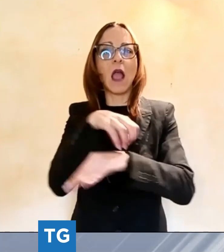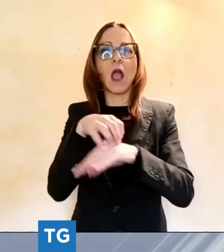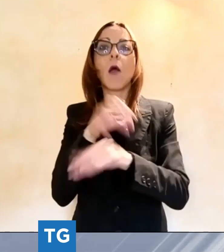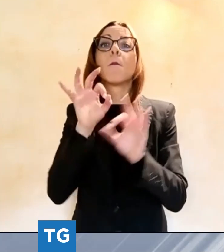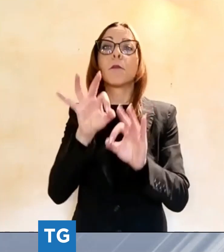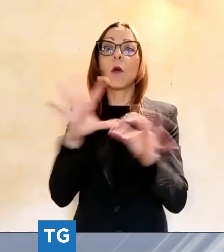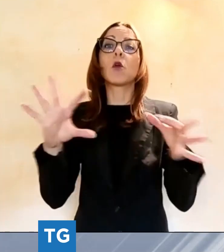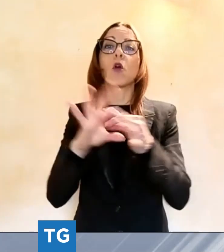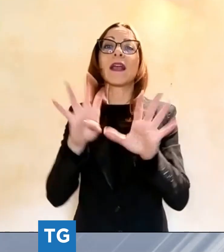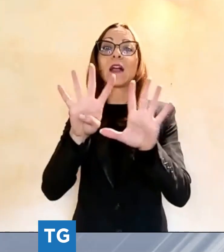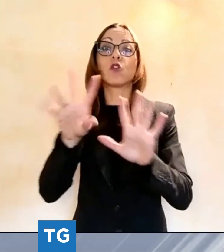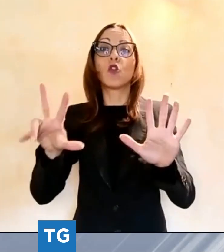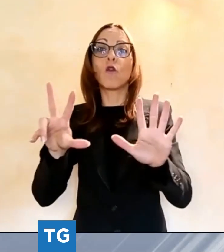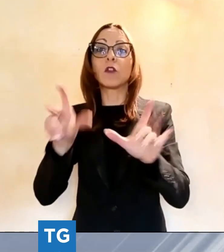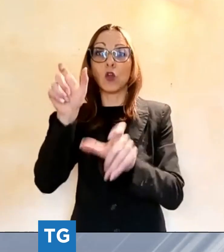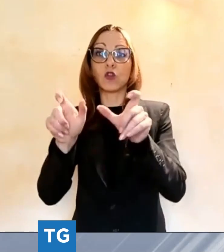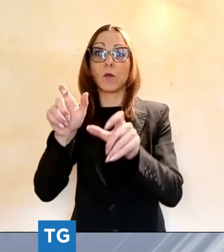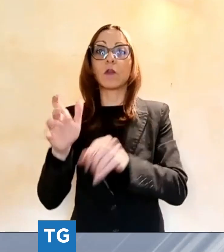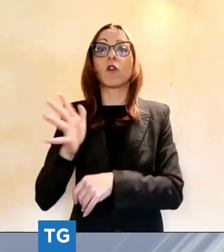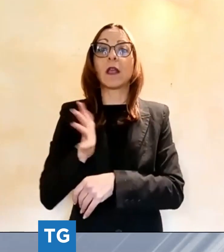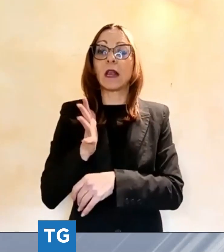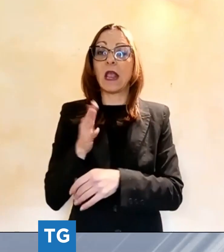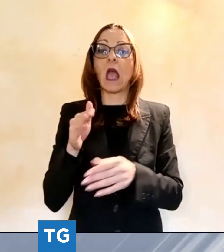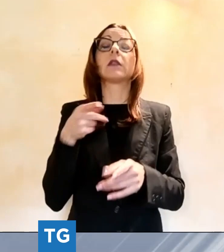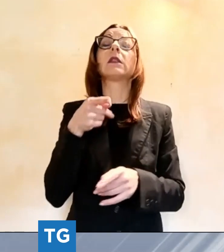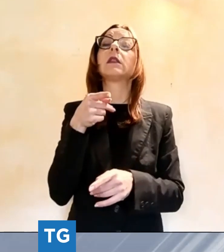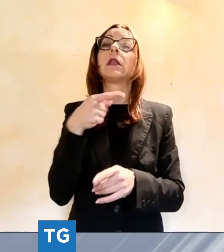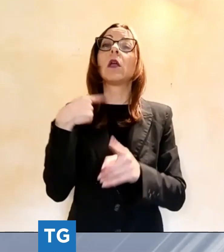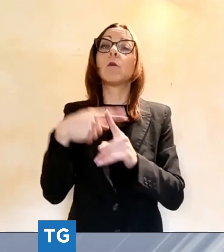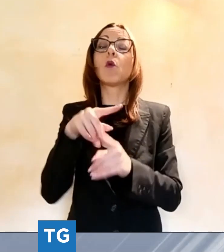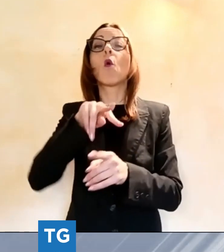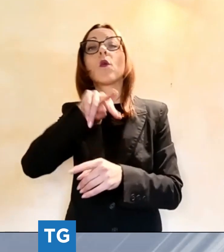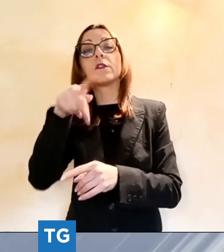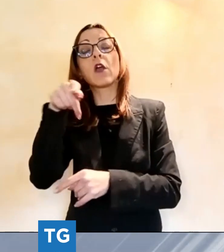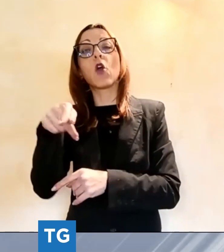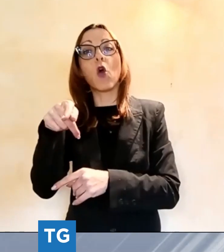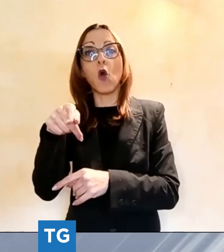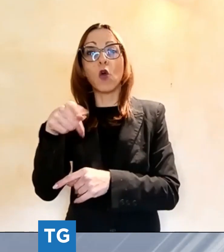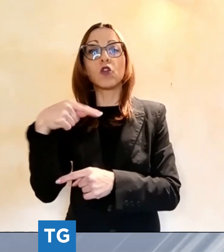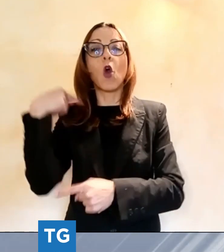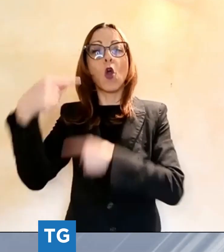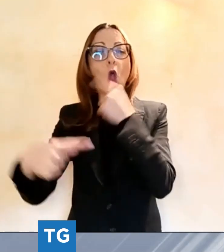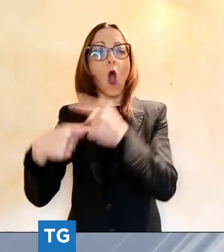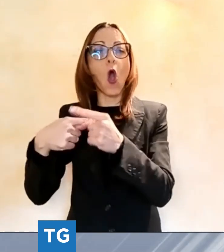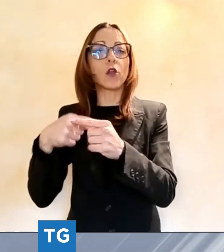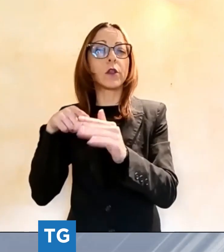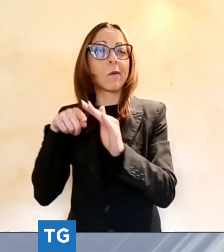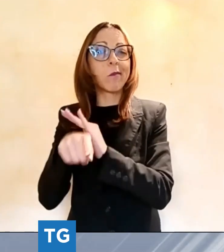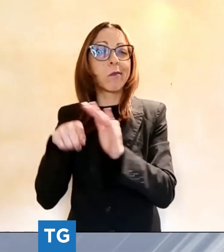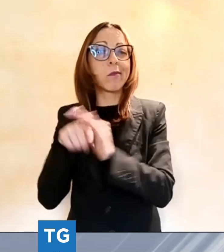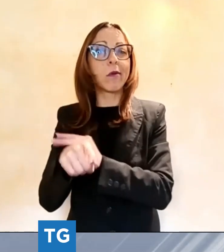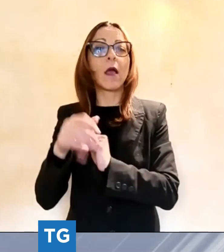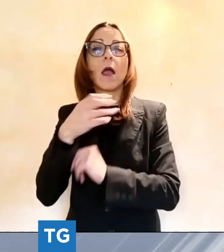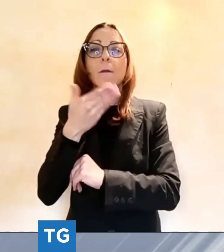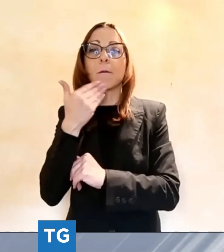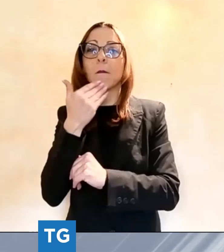nell'altro due distinte condotte omissive, tra cui la mancata segnalazione di operazioni sospette all'unità di informazione